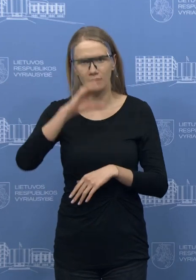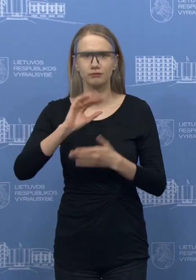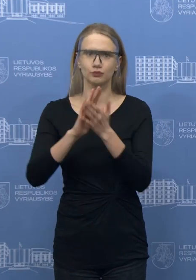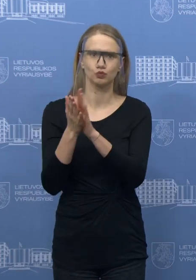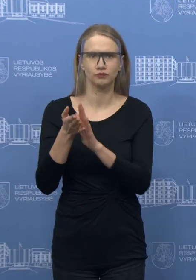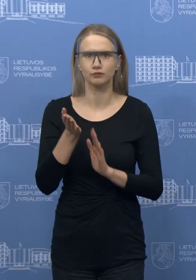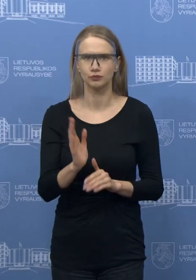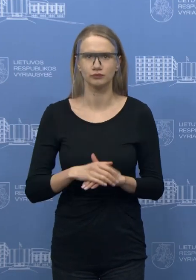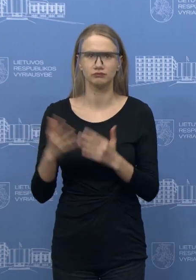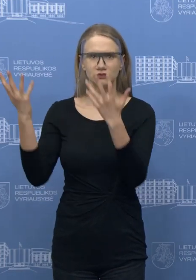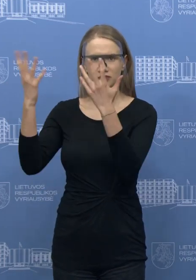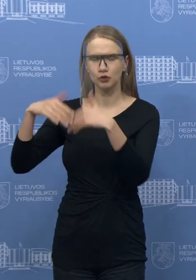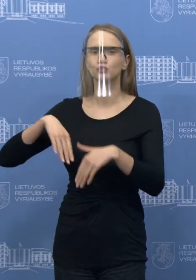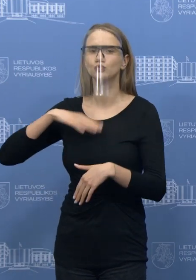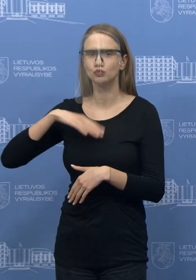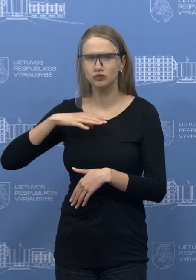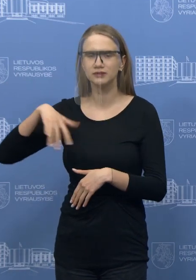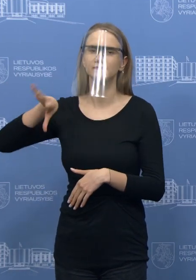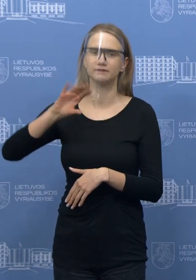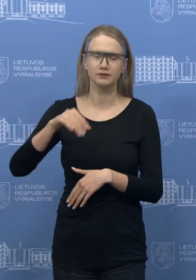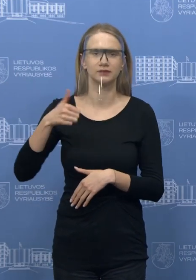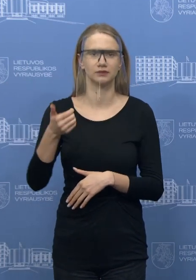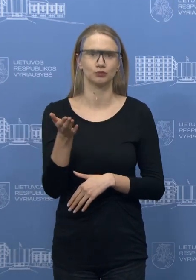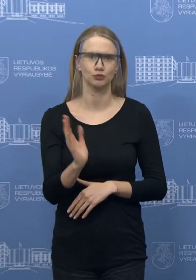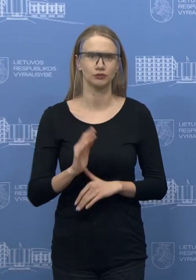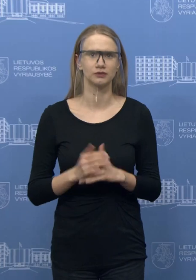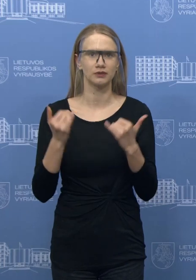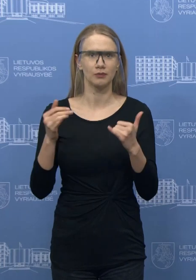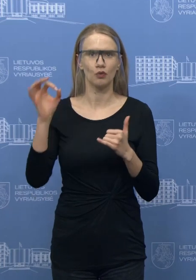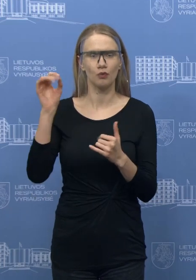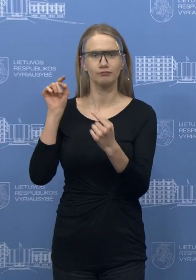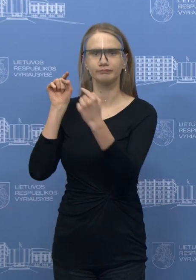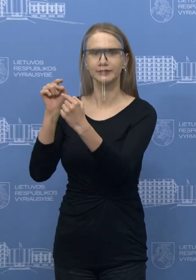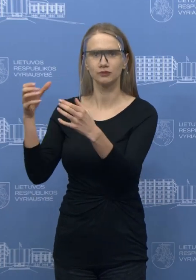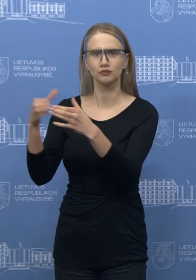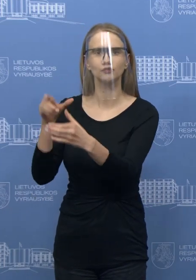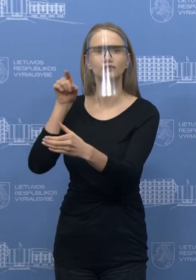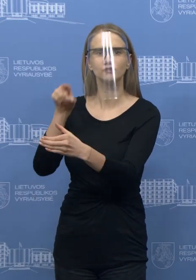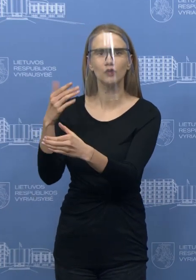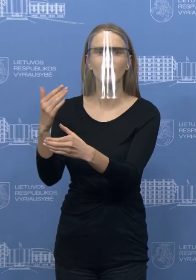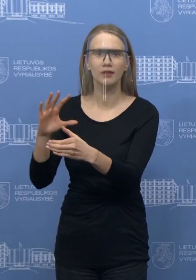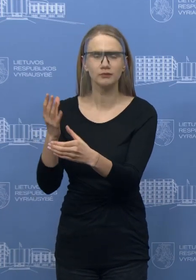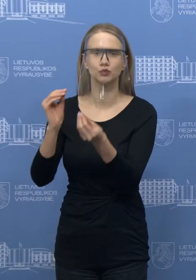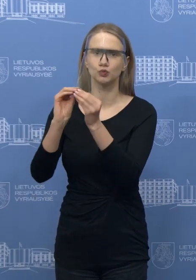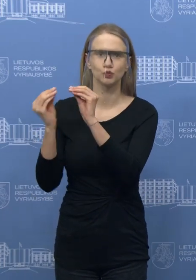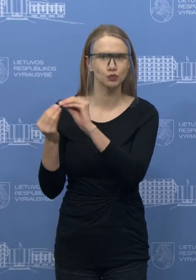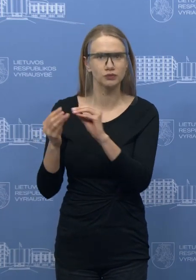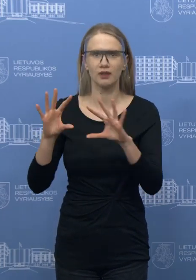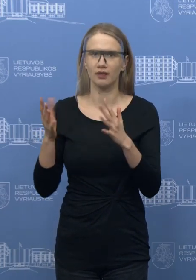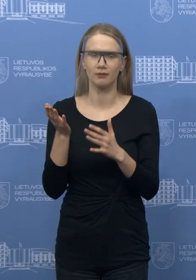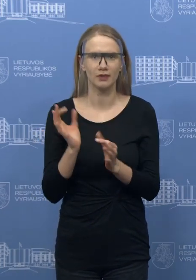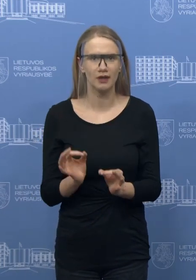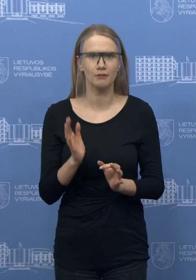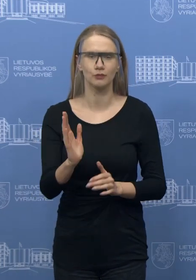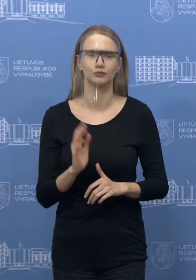skaičius. Aš manau, kad mes rasime bendrų sprendimus su opozicijos atstovais, kurie tikrai nori racionalių, pamatuotų ir cakingų